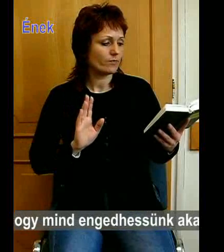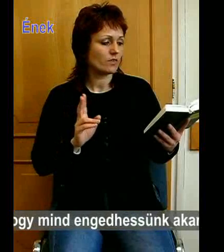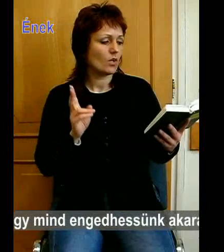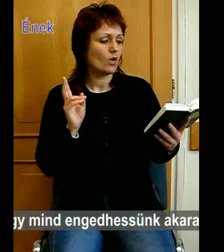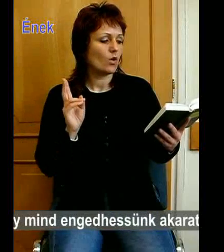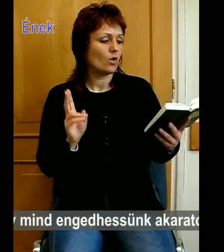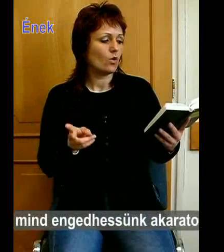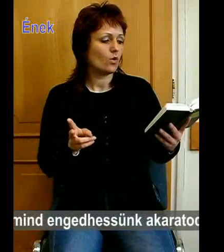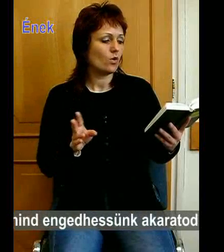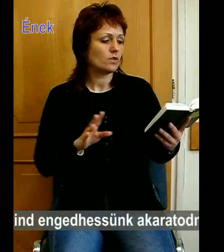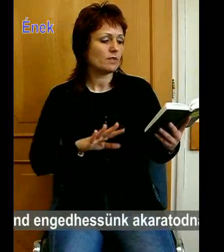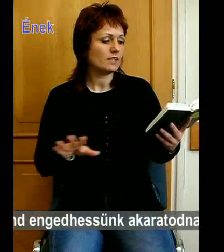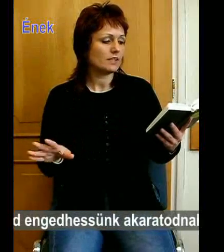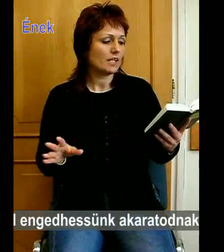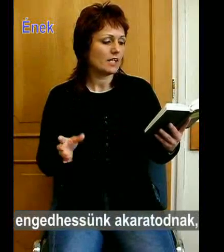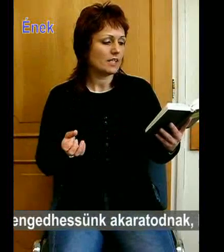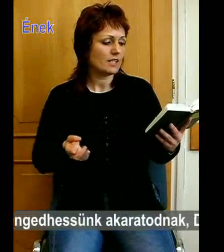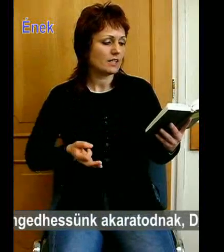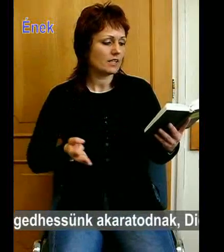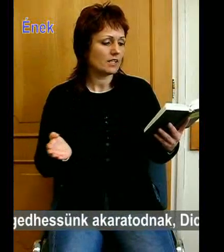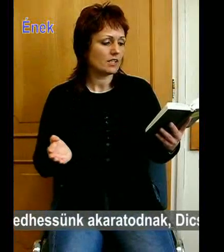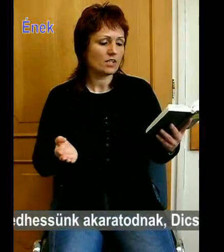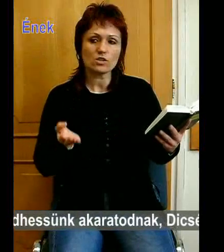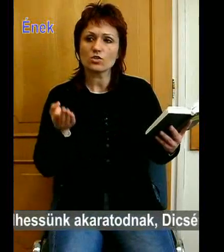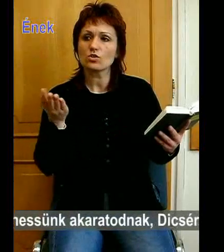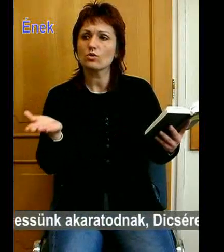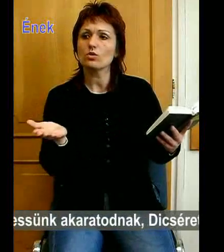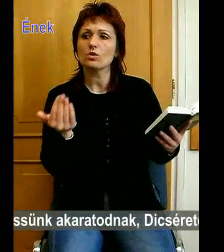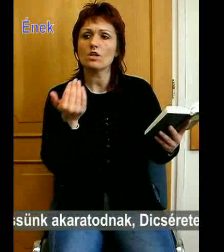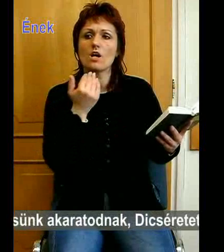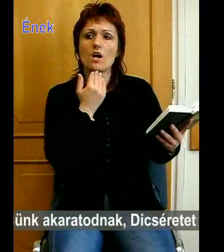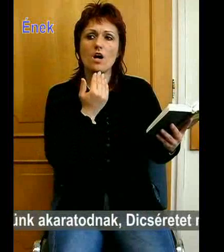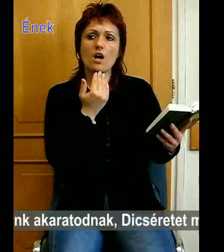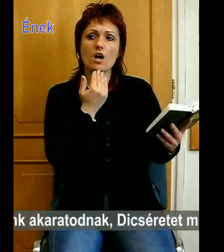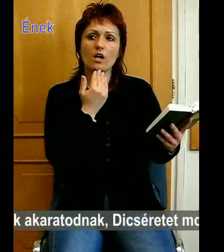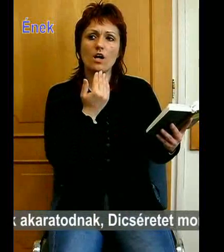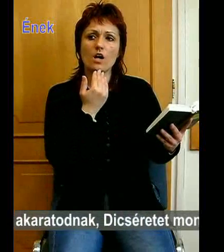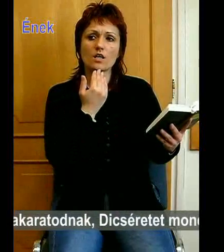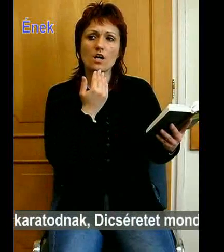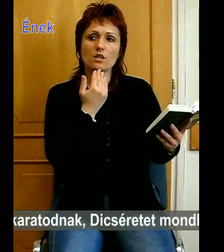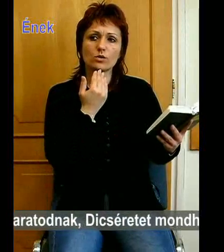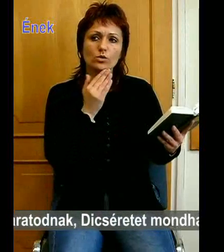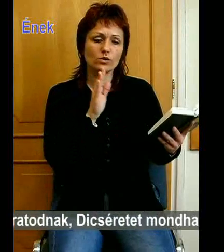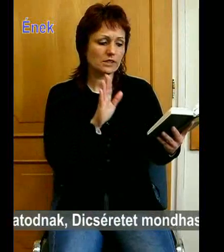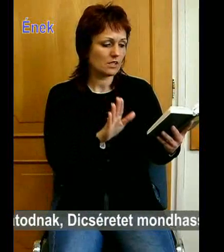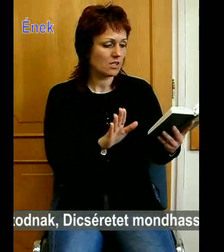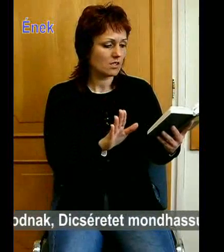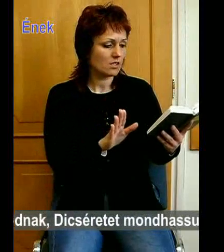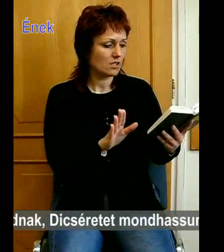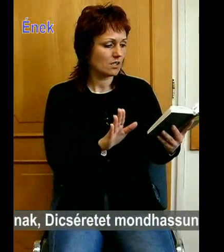Hogy mindenget elsők akaradulnak,